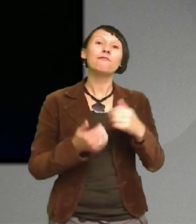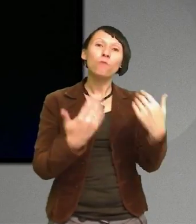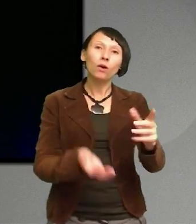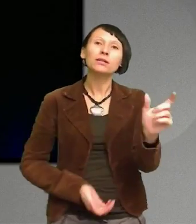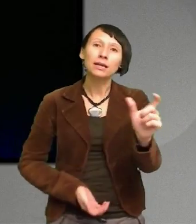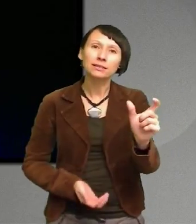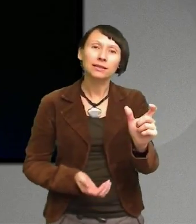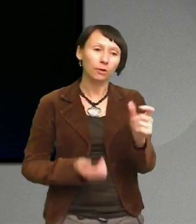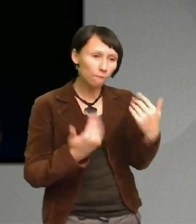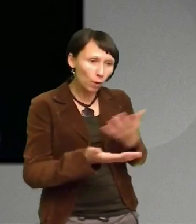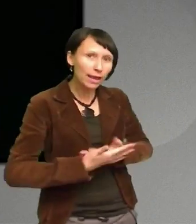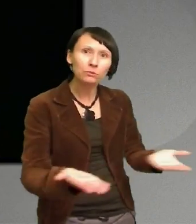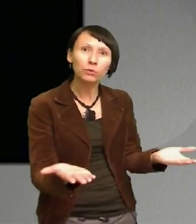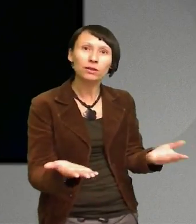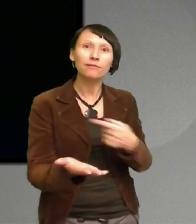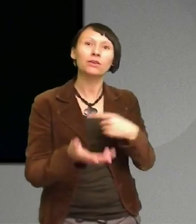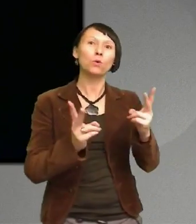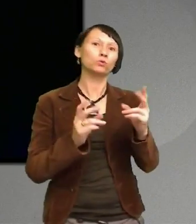aktivt uppmuntra unga Att ta en ledande roll